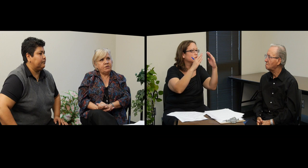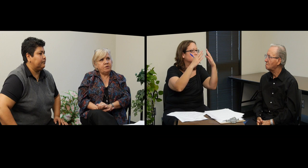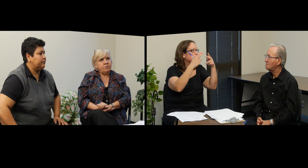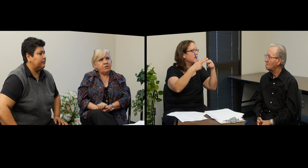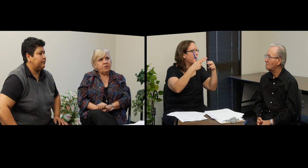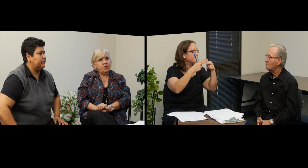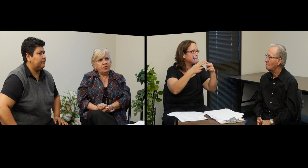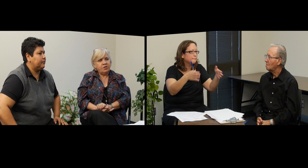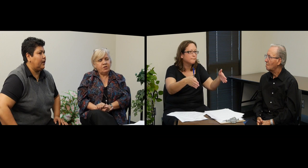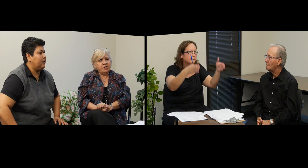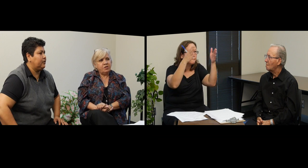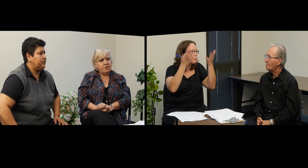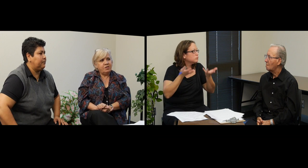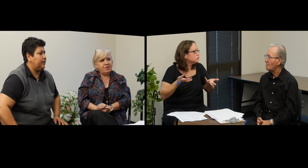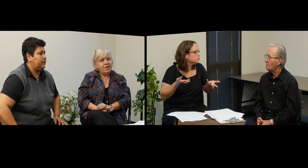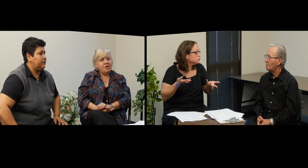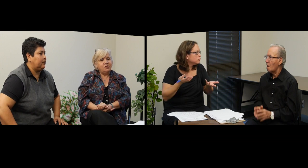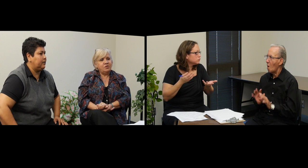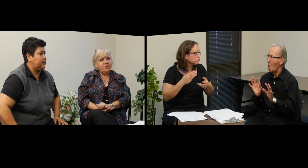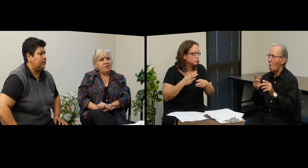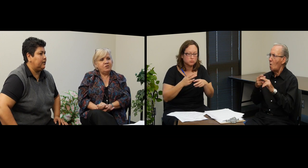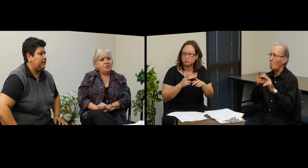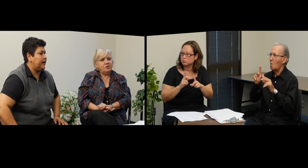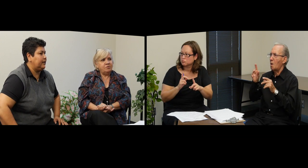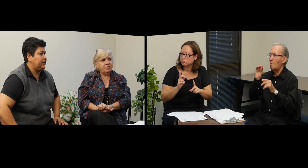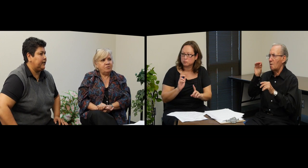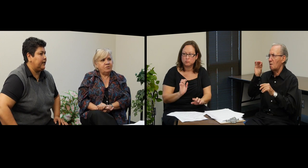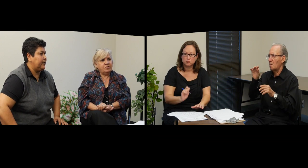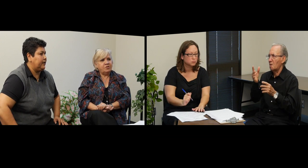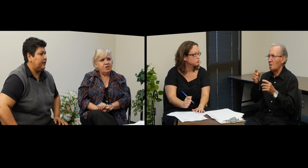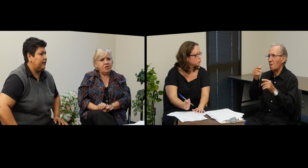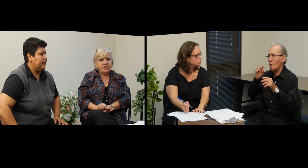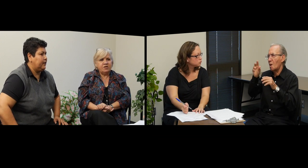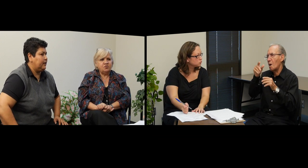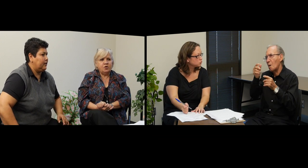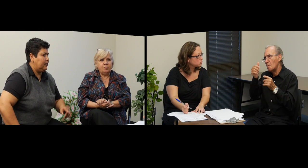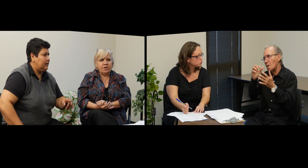se llama en… A donde se, donde se, llega el cheque. En Nacional Bank.